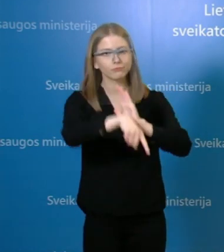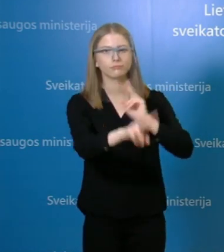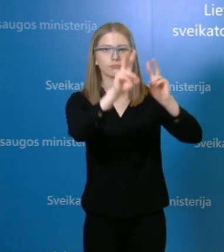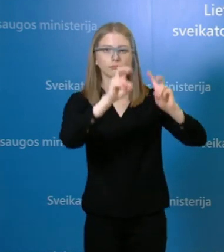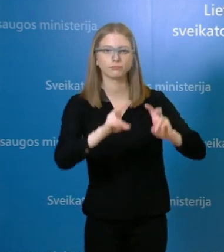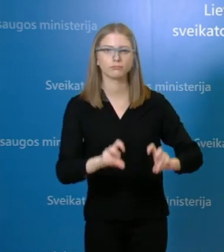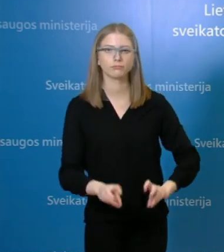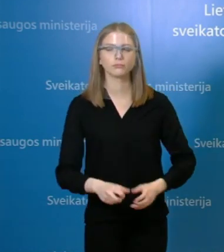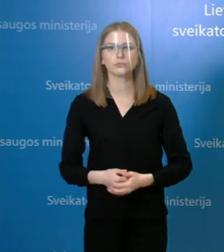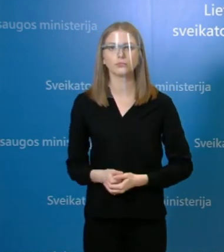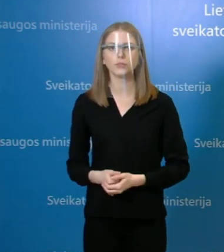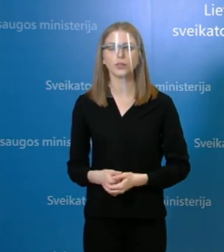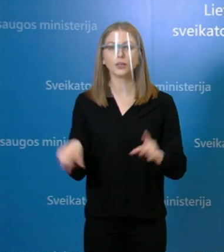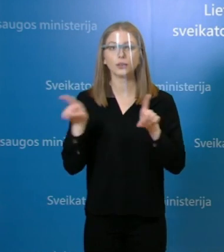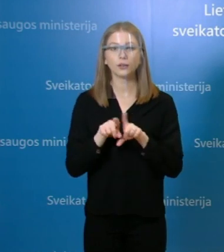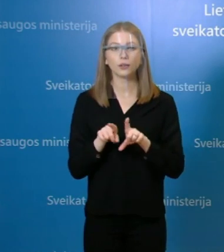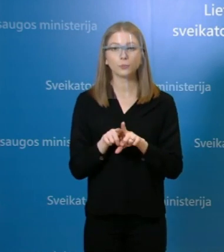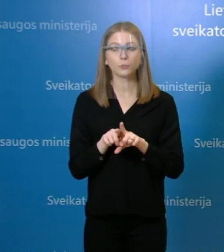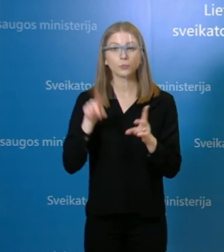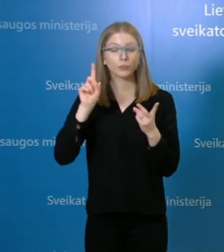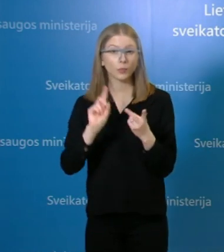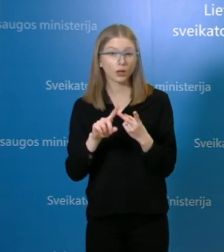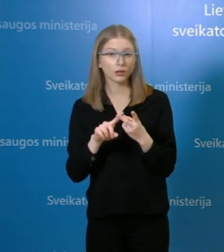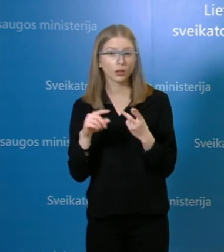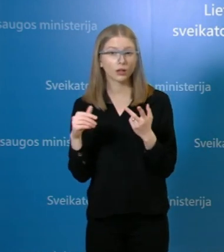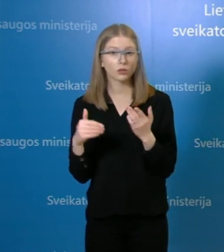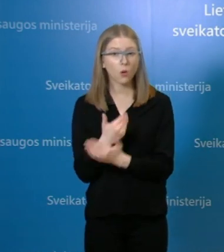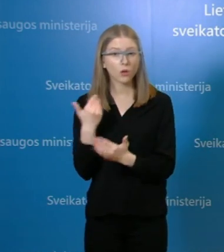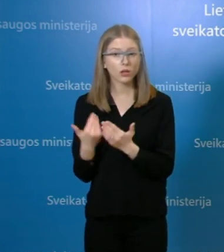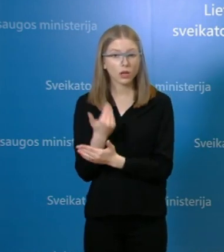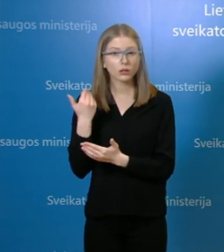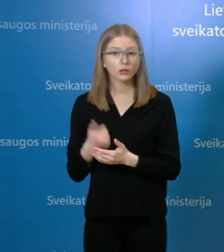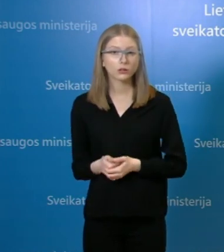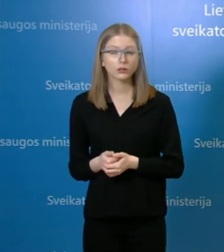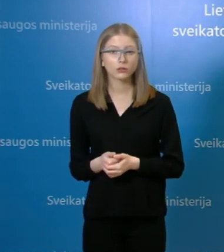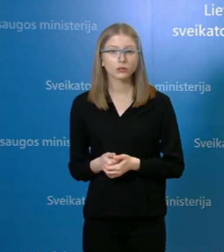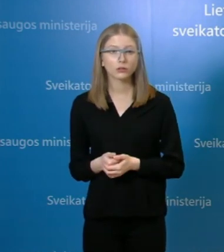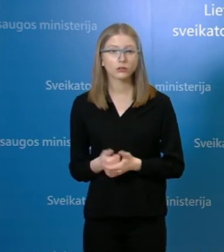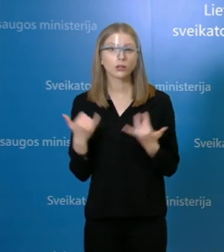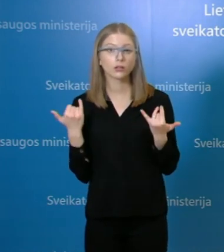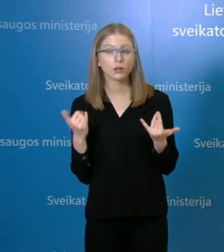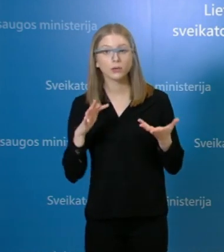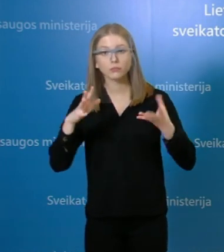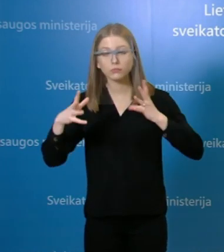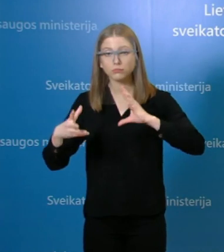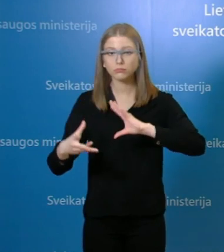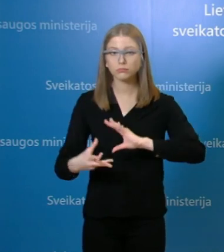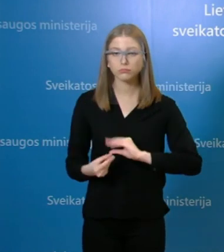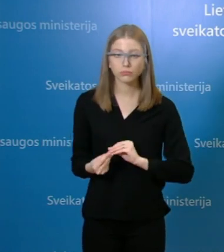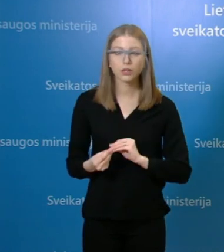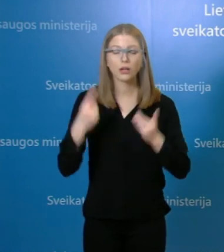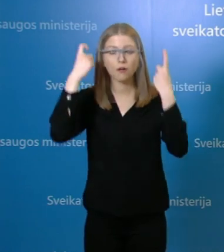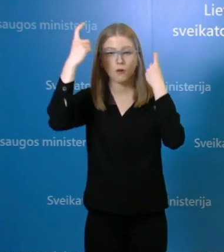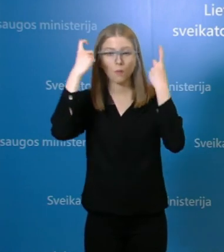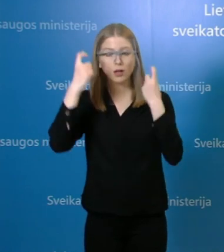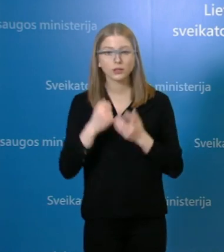Tai taip pat norėčiau pristatyti kitą aktualią informaciją, tai yra apibendrinti apie pristatytų židinius informaciją.